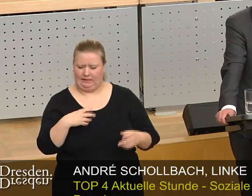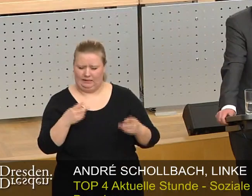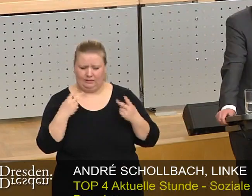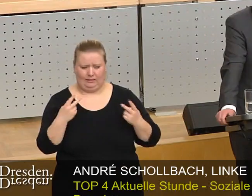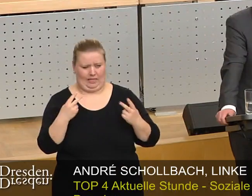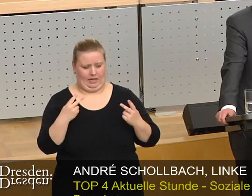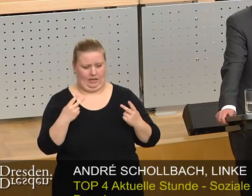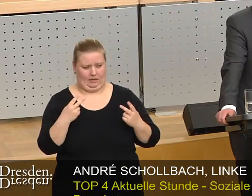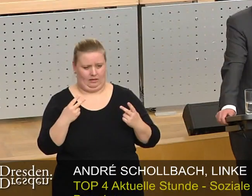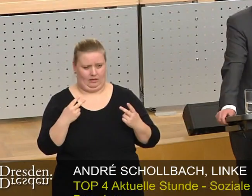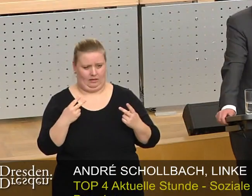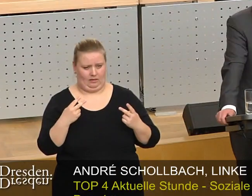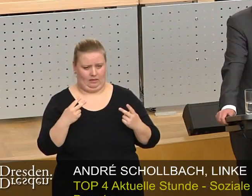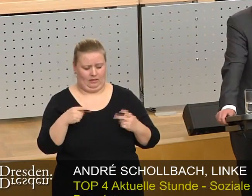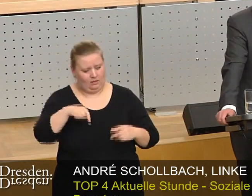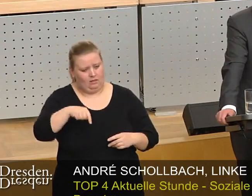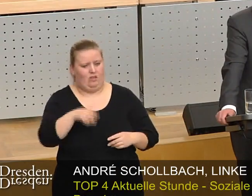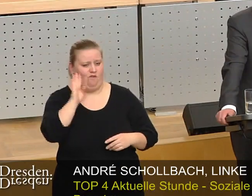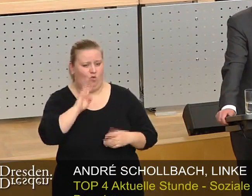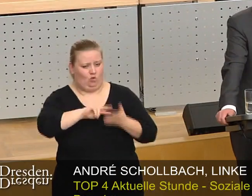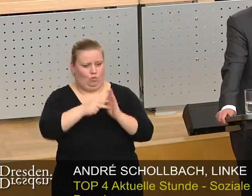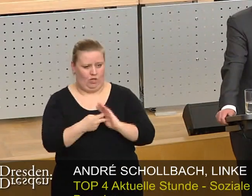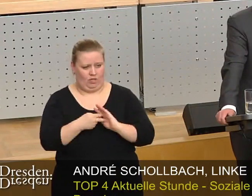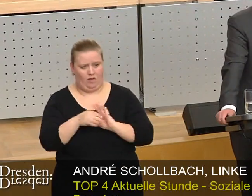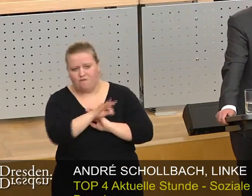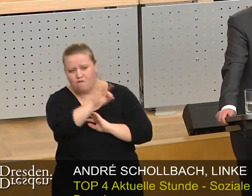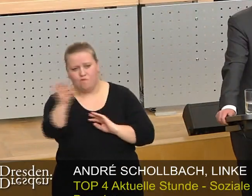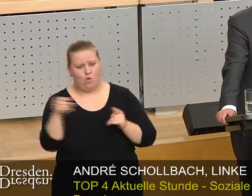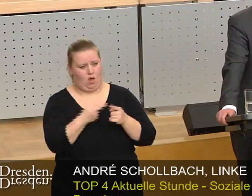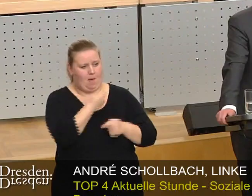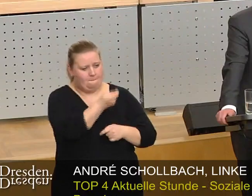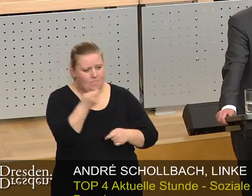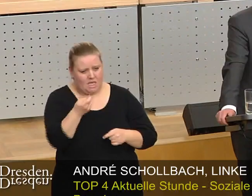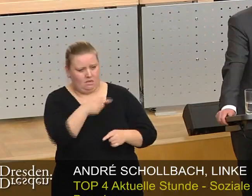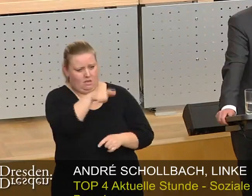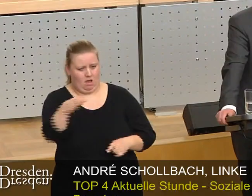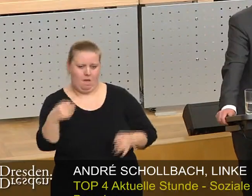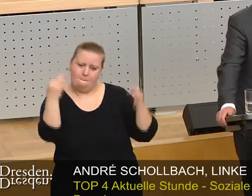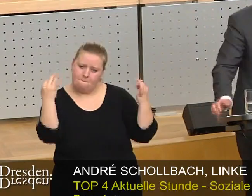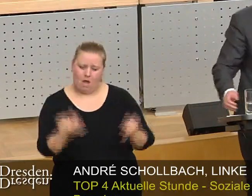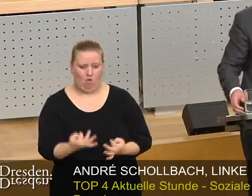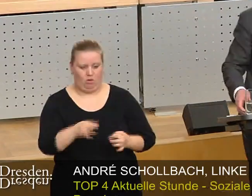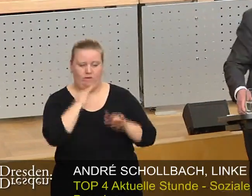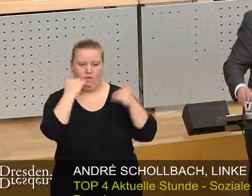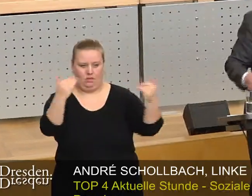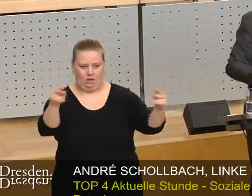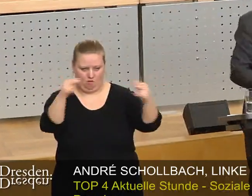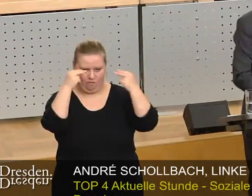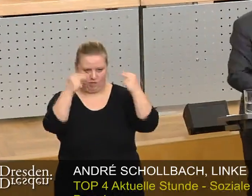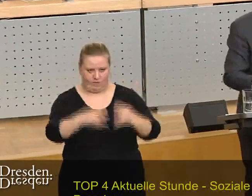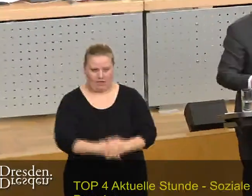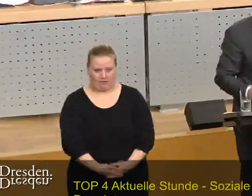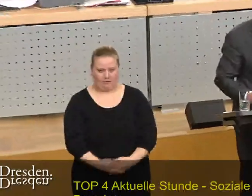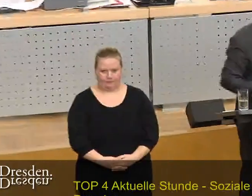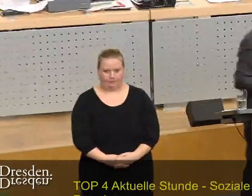eine vernünftige Wohnungspolitik im Interesse der Mieterinnen und Mieter benötigt. Vielen Dank für Ihre